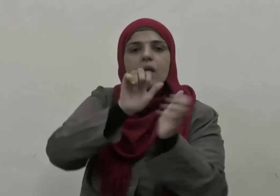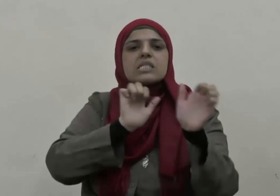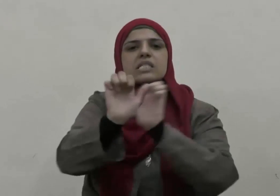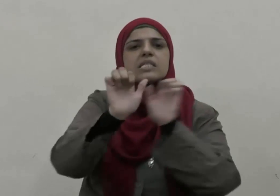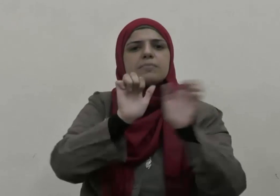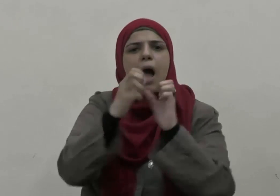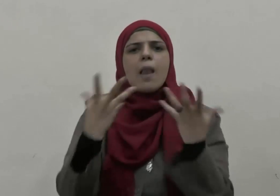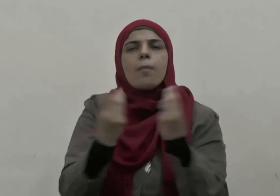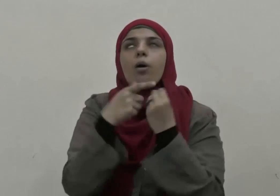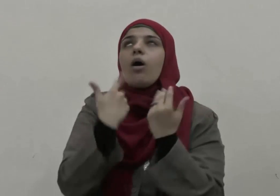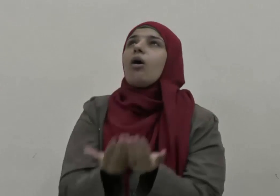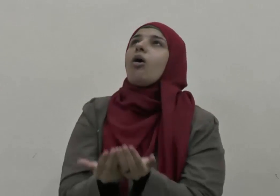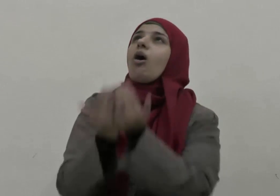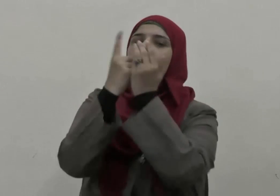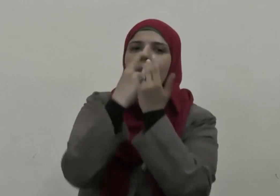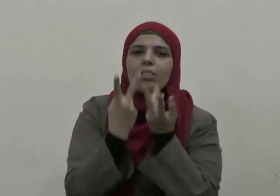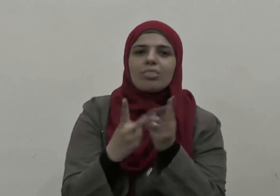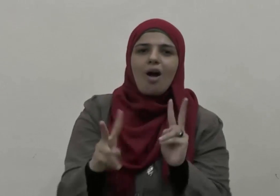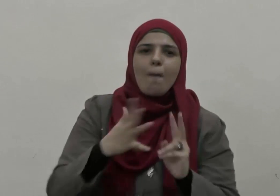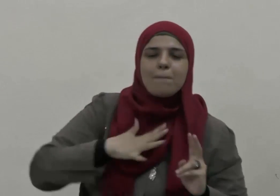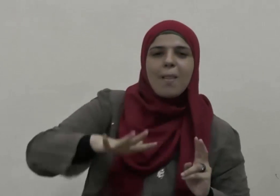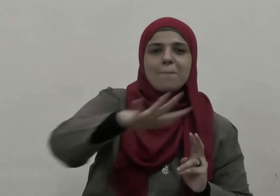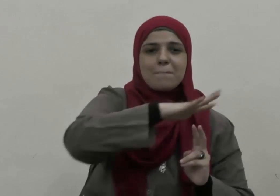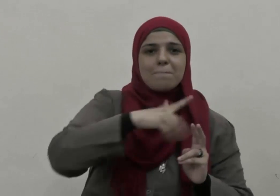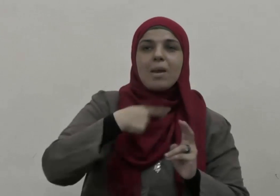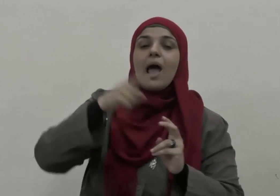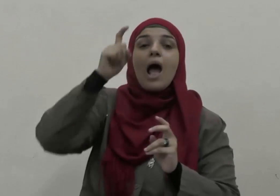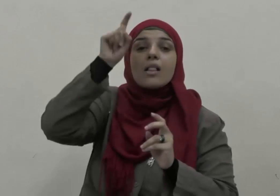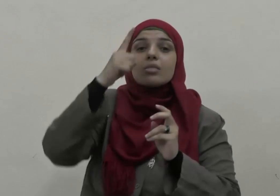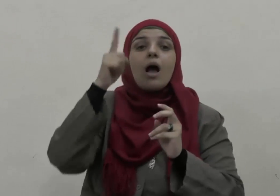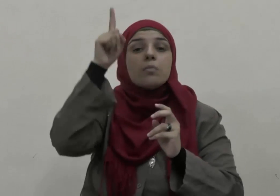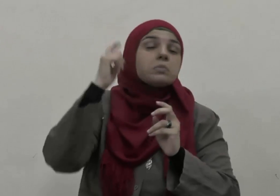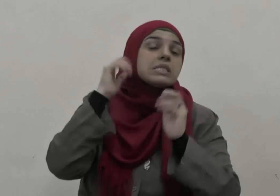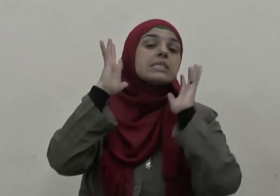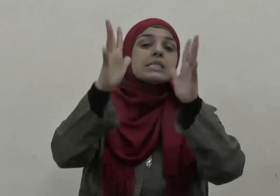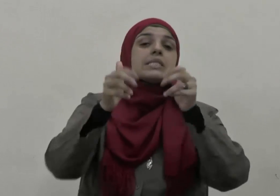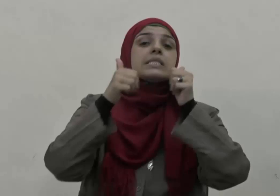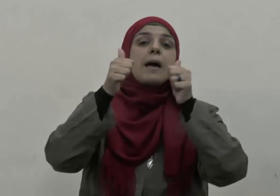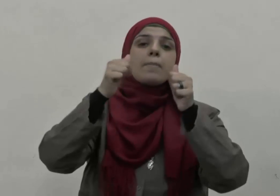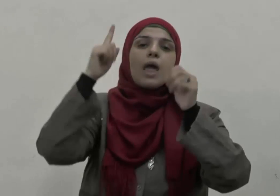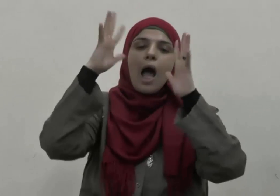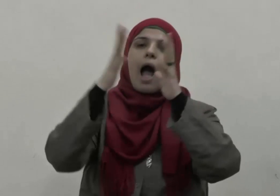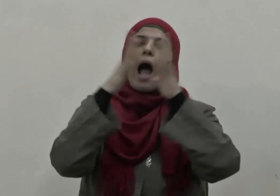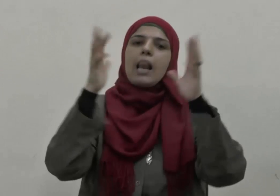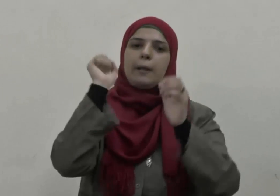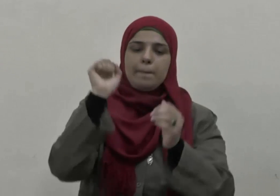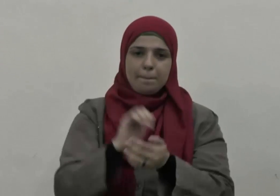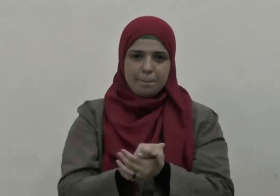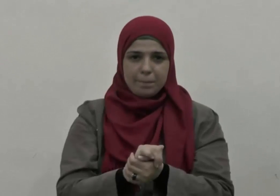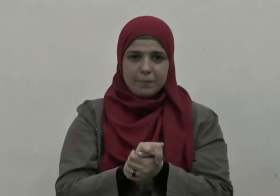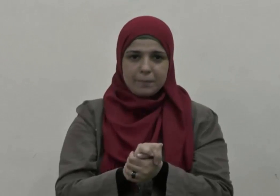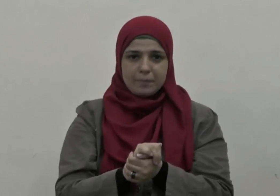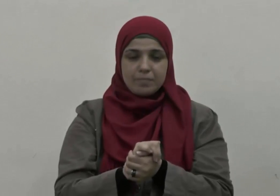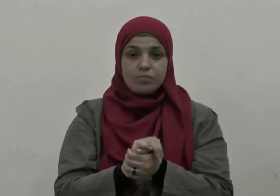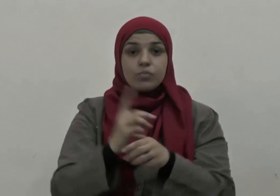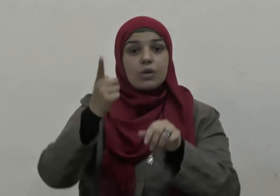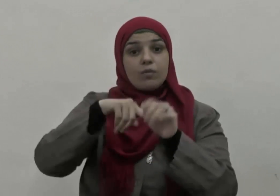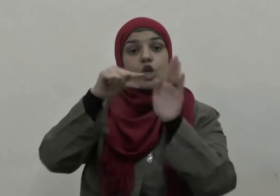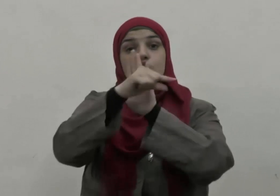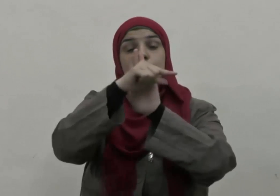وإسماعيل ربنا تقبل منا إنك أنت السميع العليم وفي